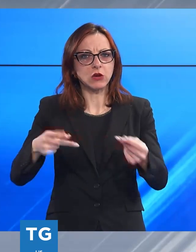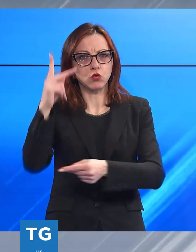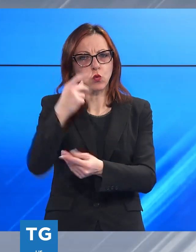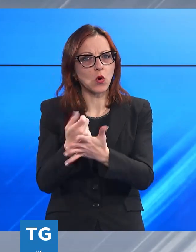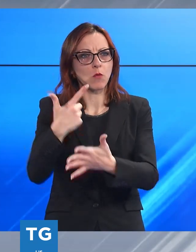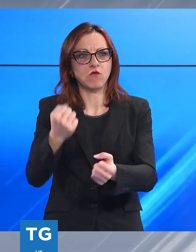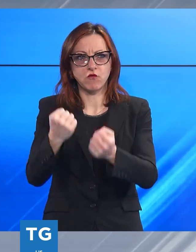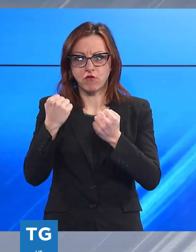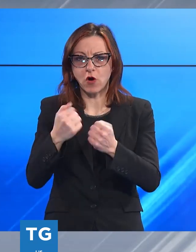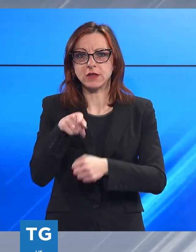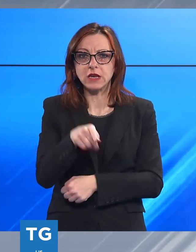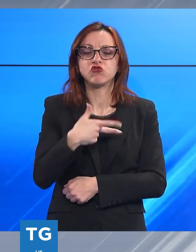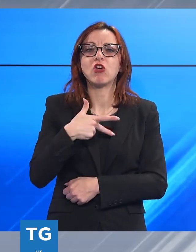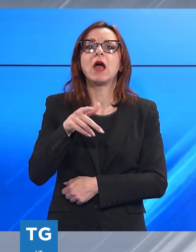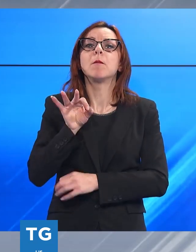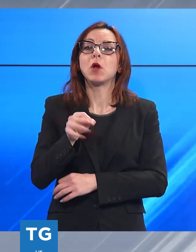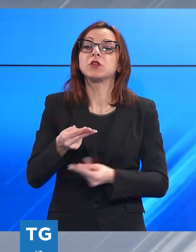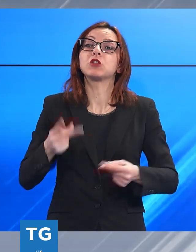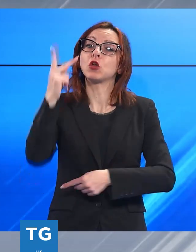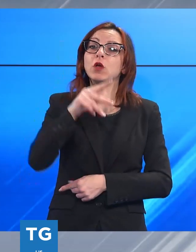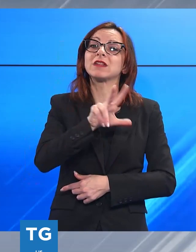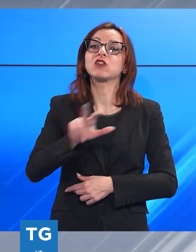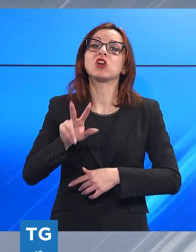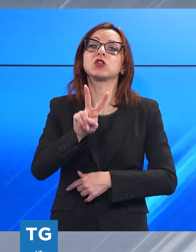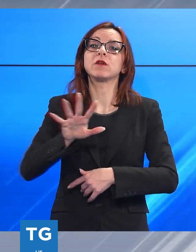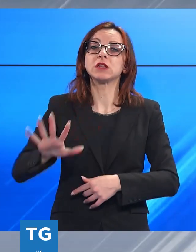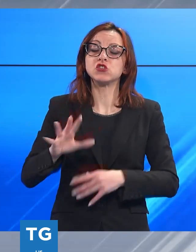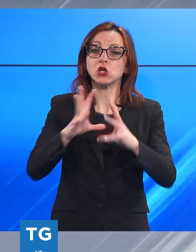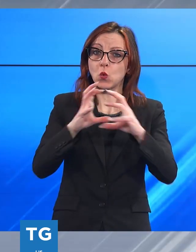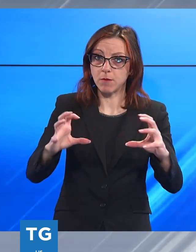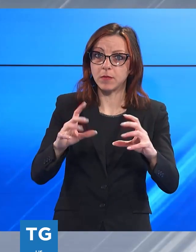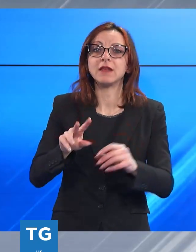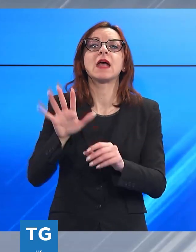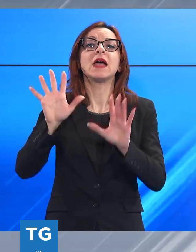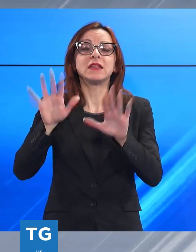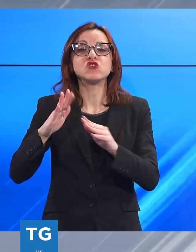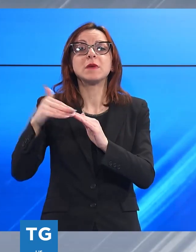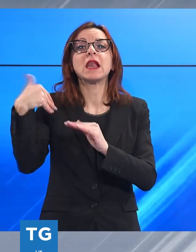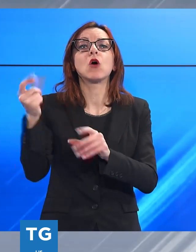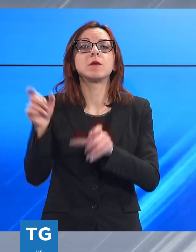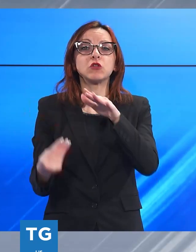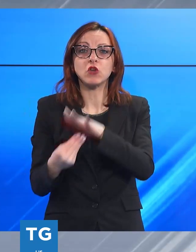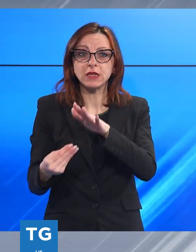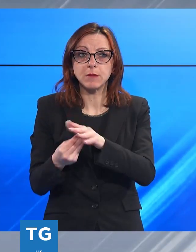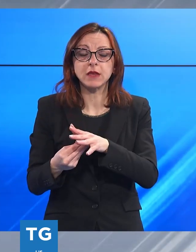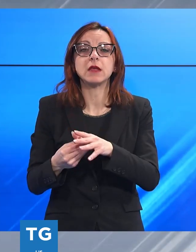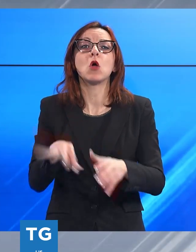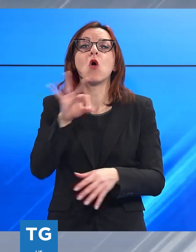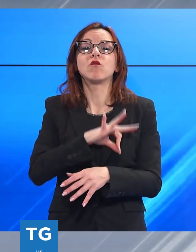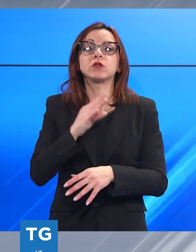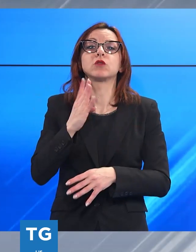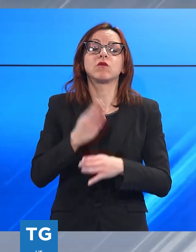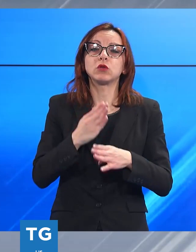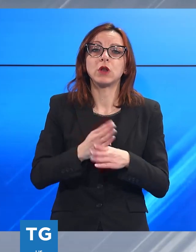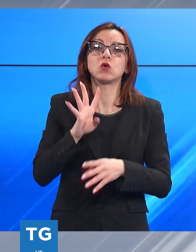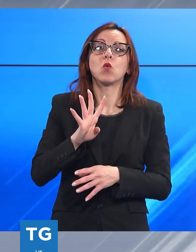con 325 imprese operanti, 10.200 occupati e un fatturato che supera i 4,5 miliardi di euro, di cui la metà